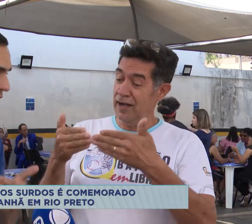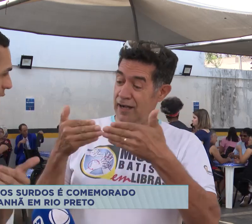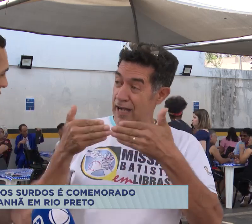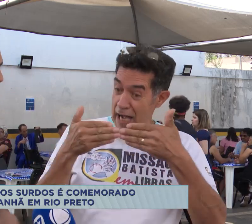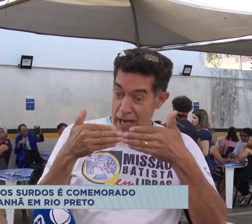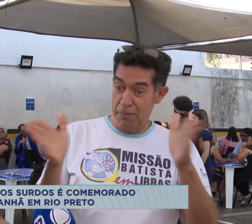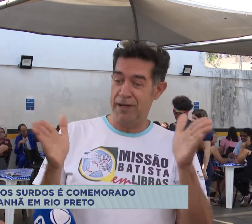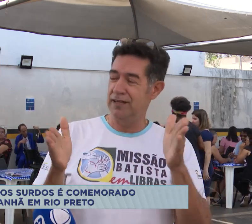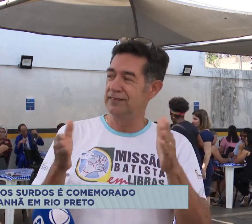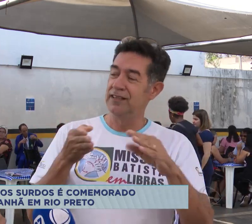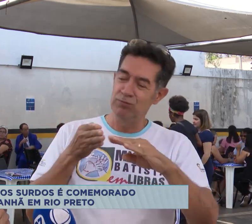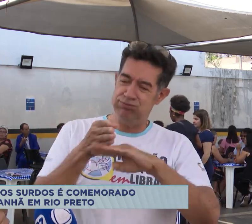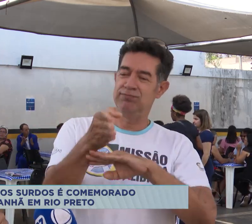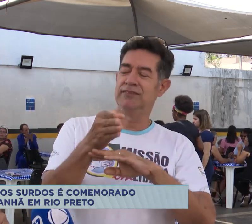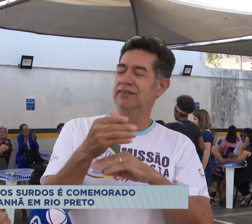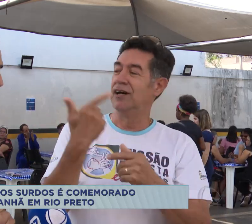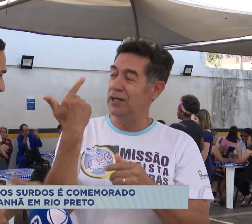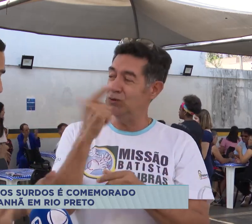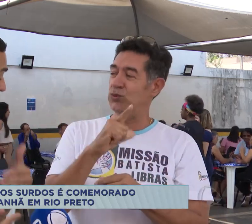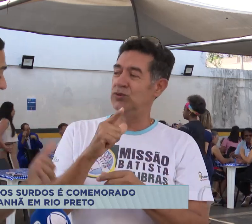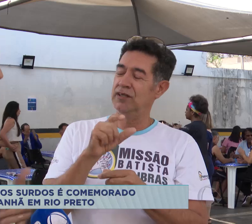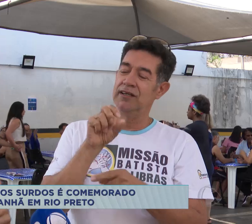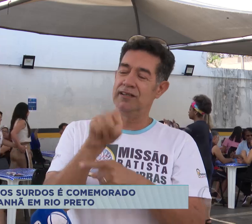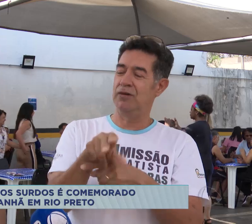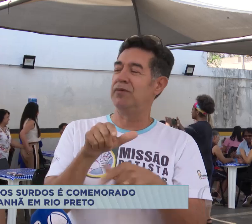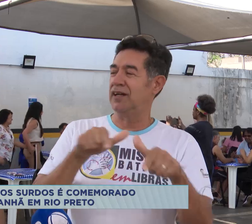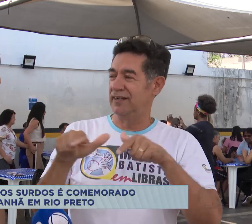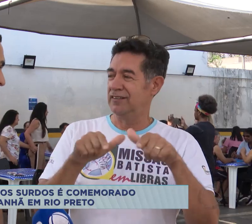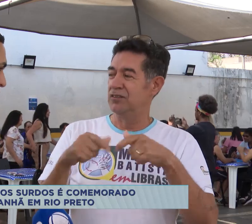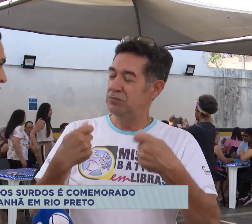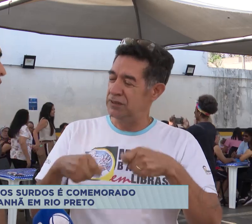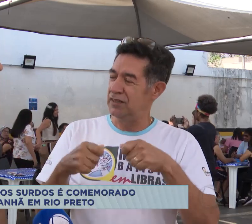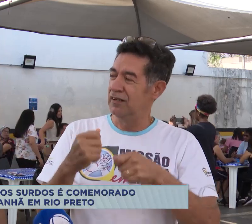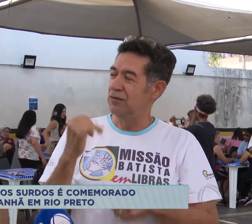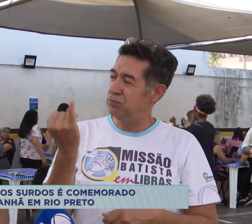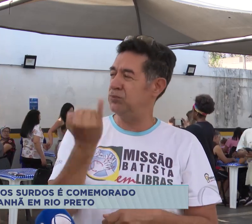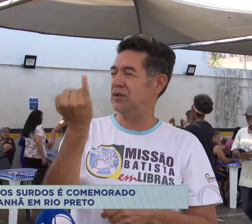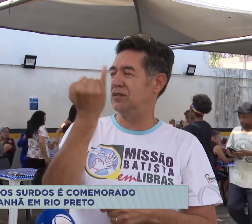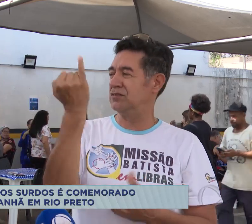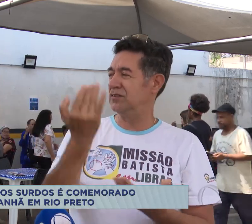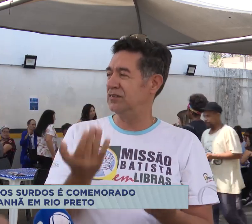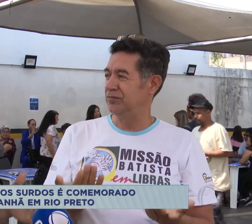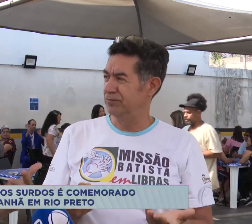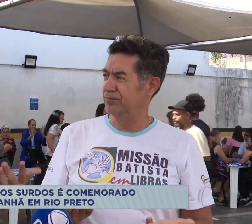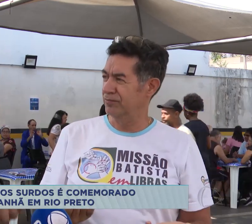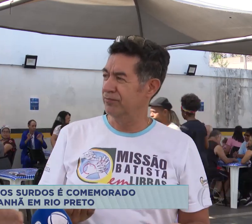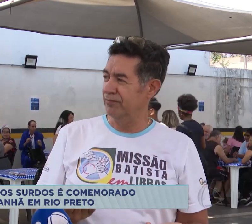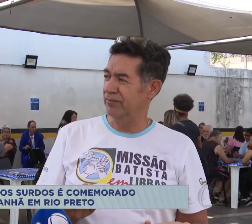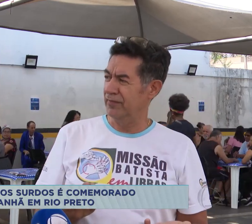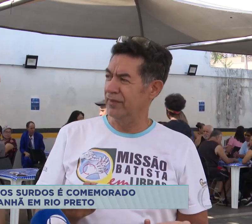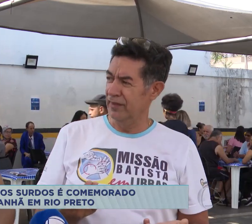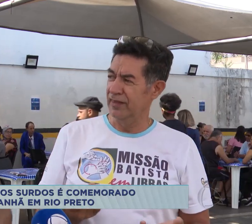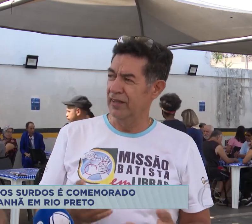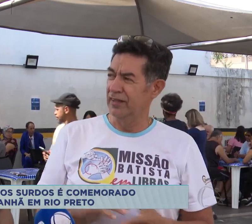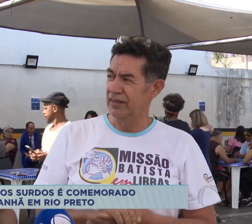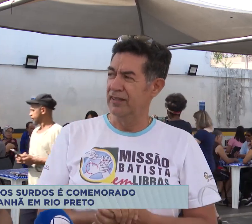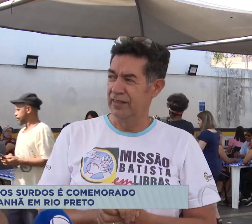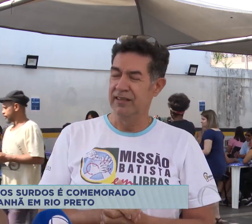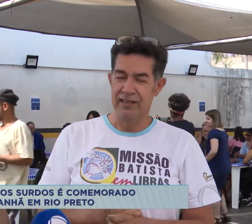acessar esse serviço. Como por exemplo, o VADA no mercado de trabalho, isso é muito importante e a gente